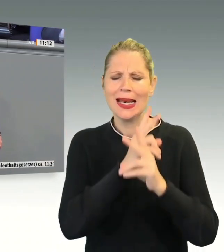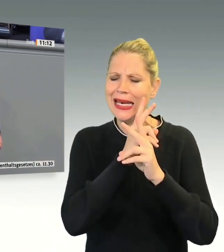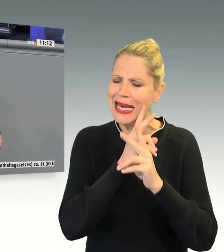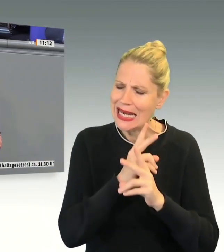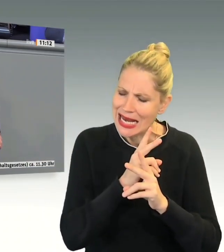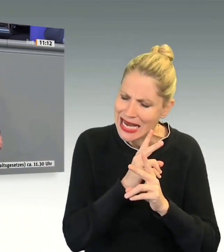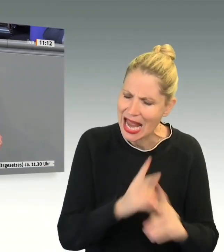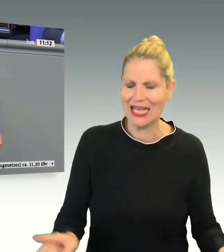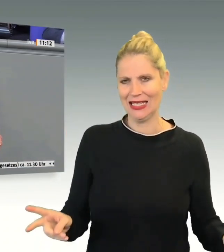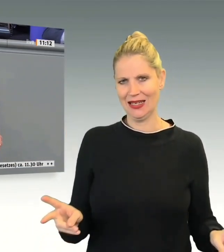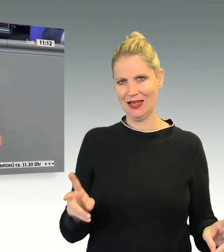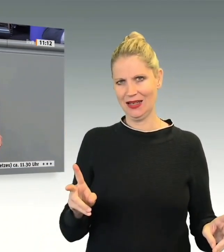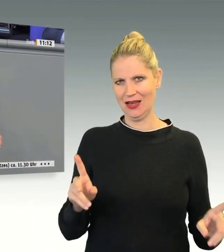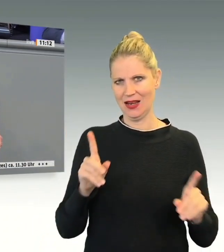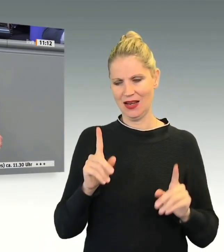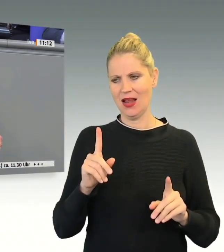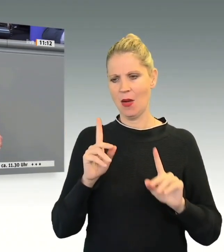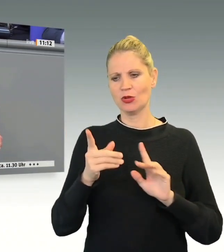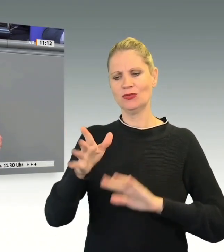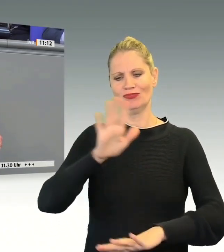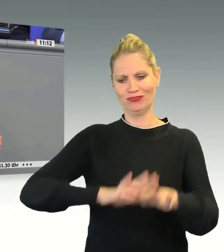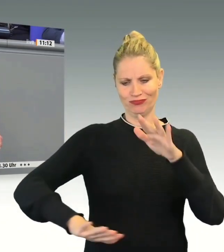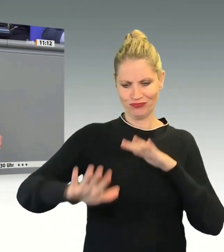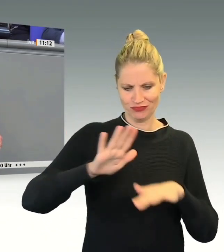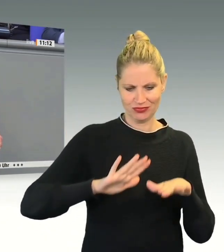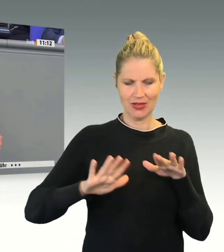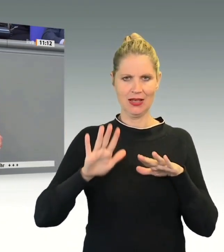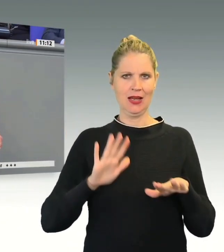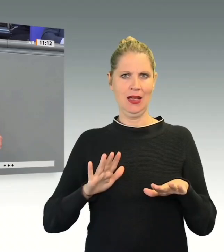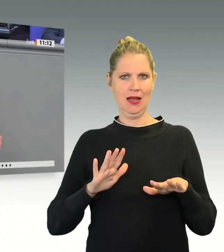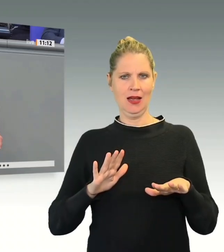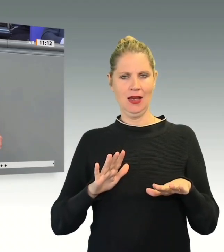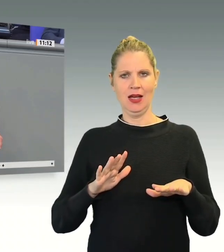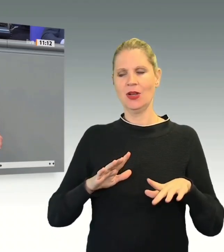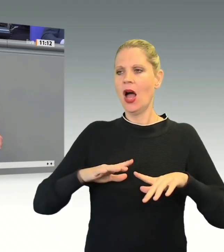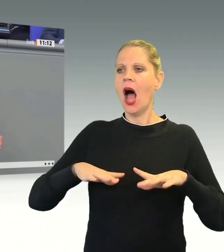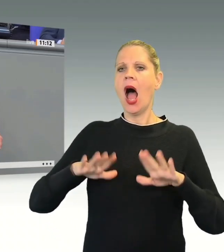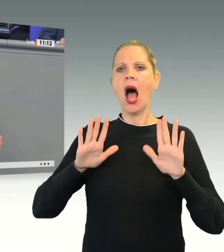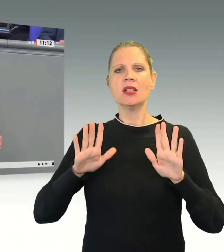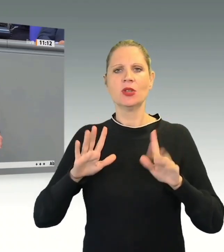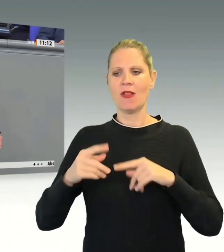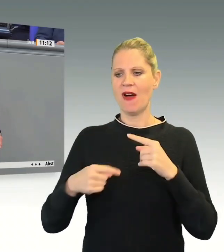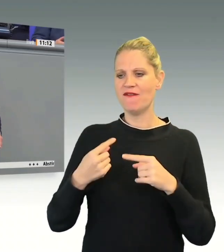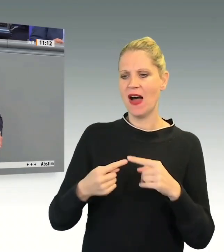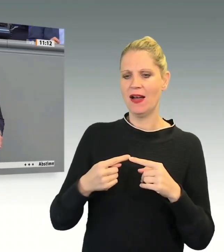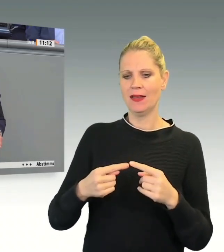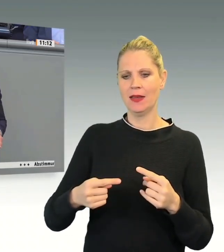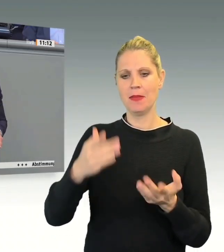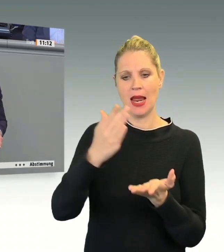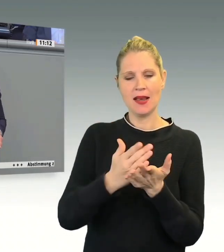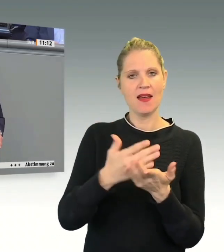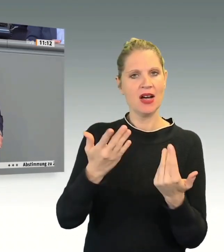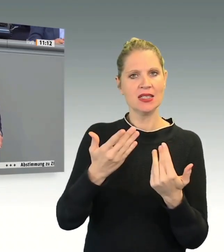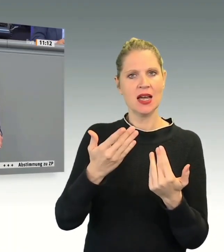erzählen. Am Anfang eines oder am Ende eines Asylverfahrens steht zunächst einmal der Ablehnungsbescheid.